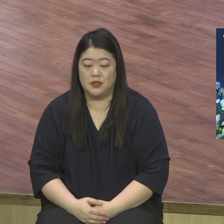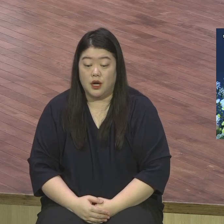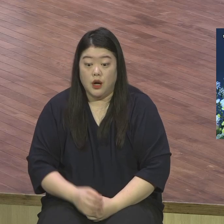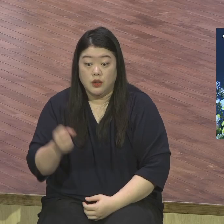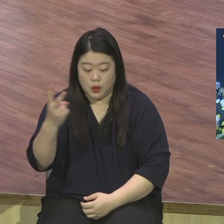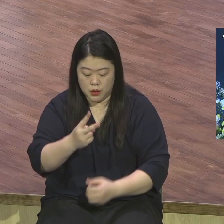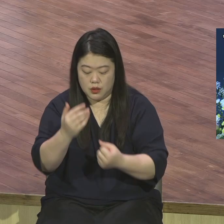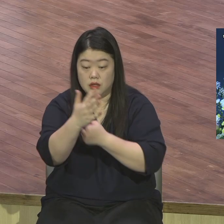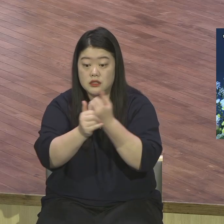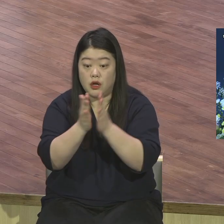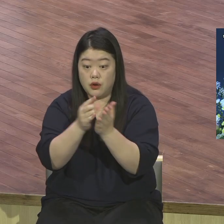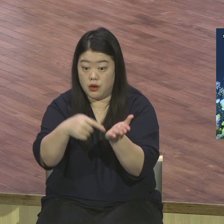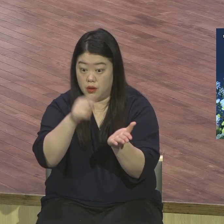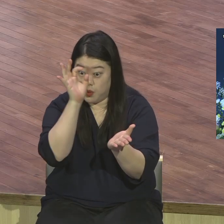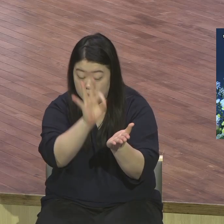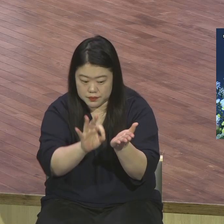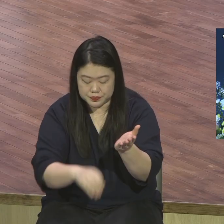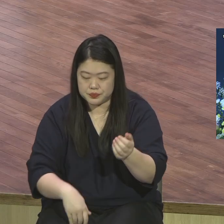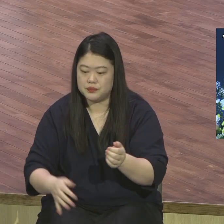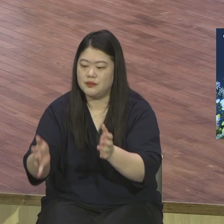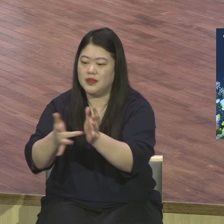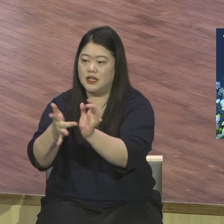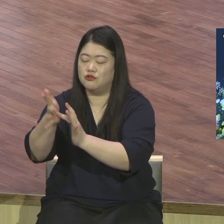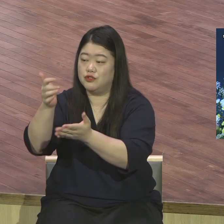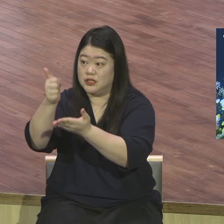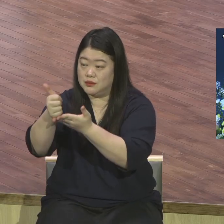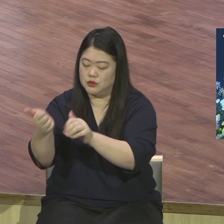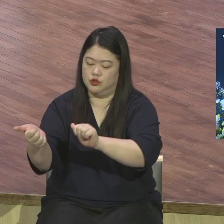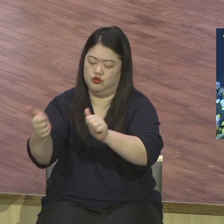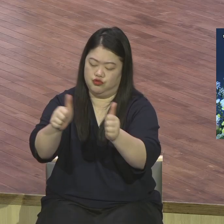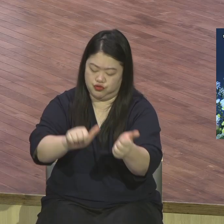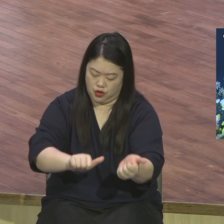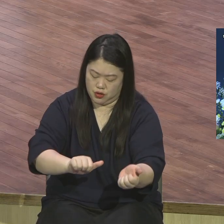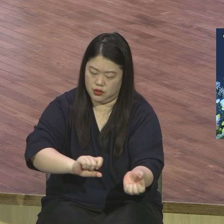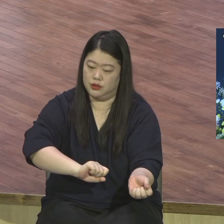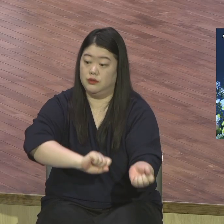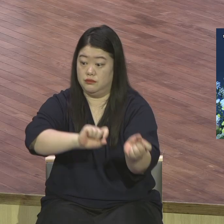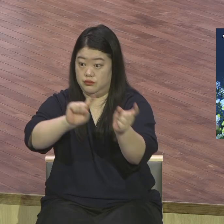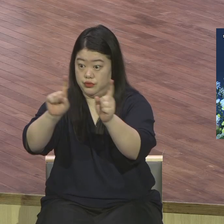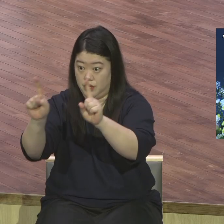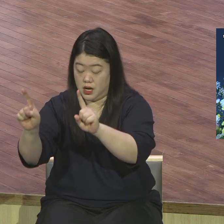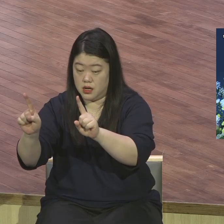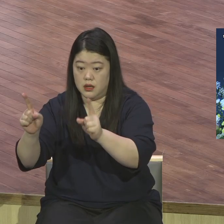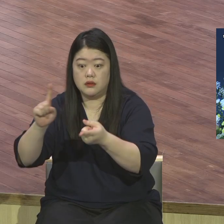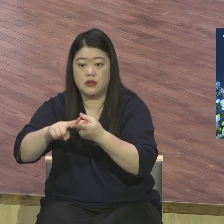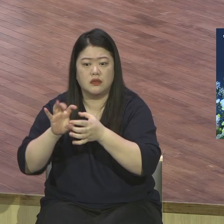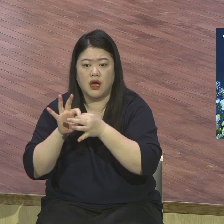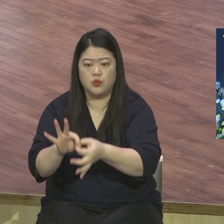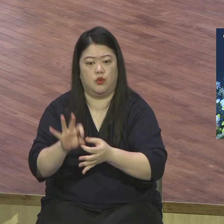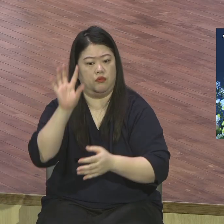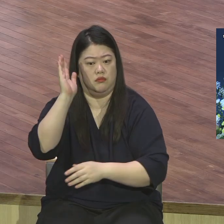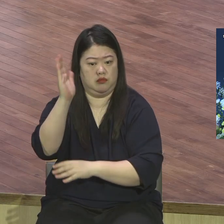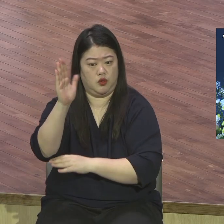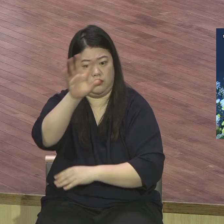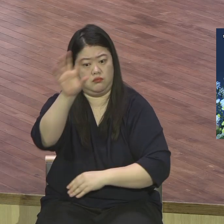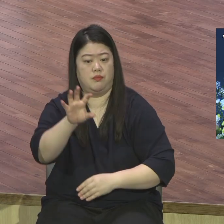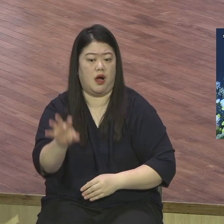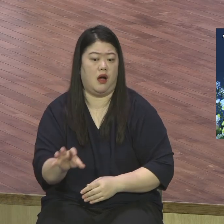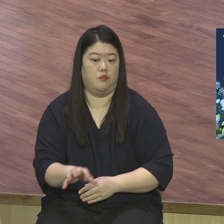예수님의 십자가와 부활에 대해서 언급했습니다 이렇게 예수님의 십자가 대속과 부활에 대해서 반복적으로